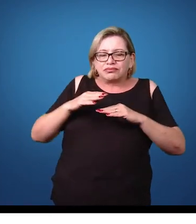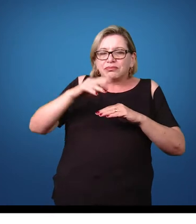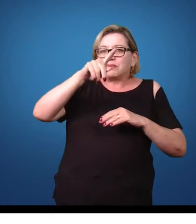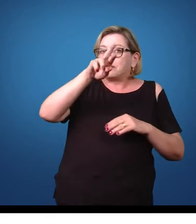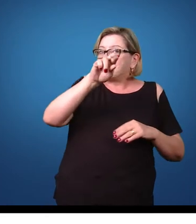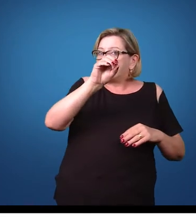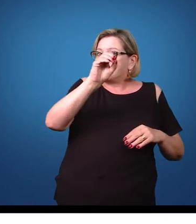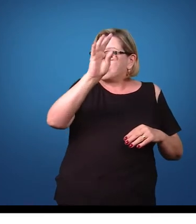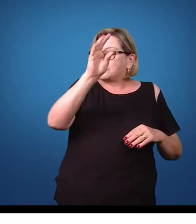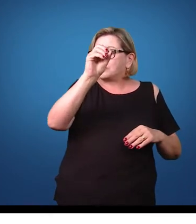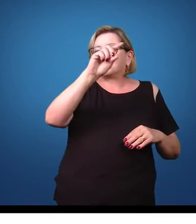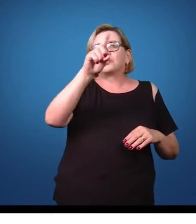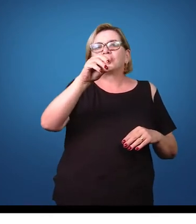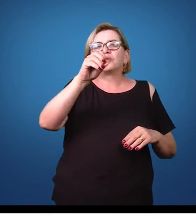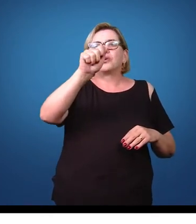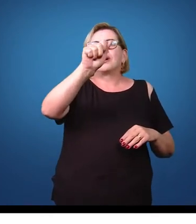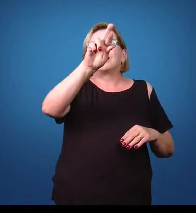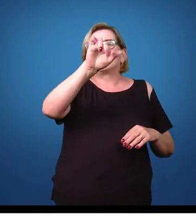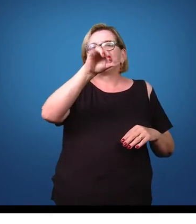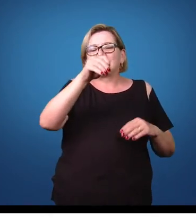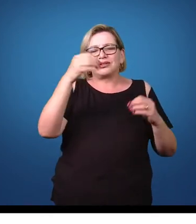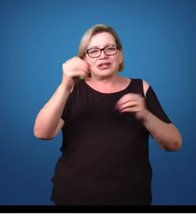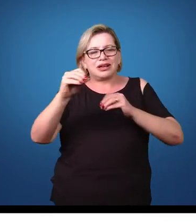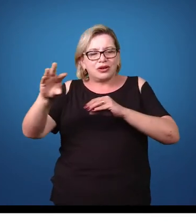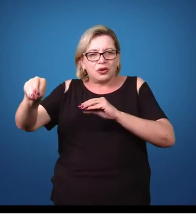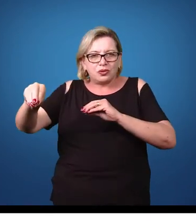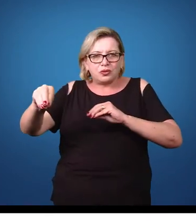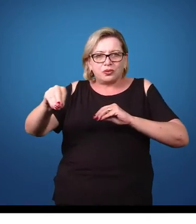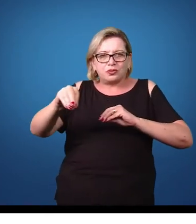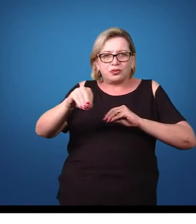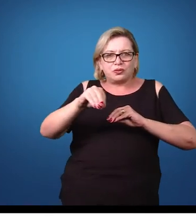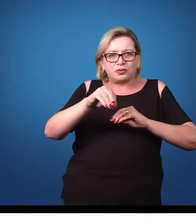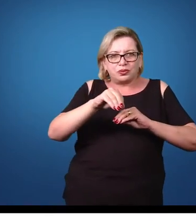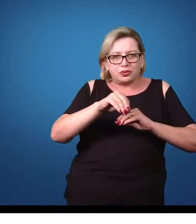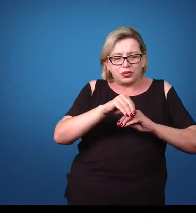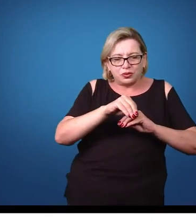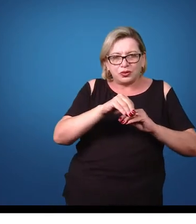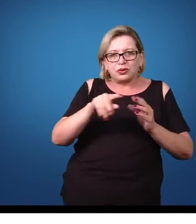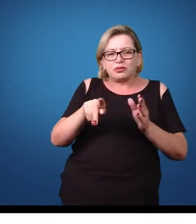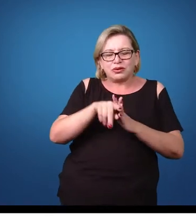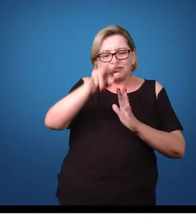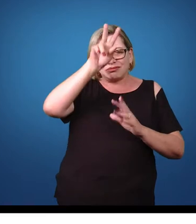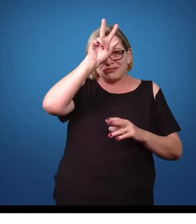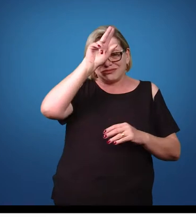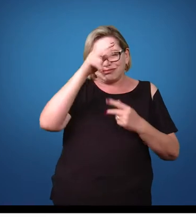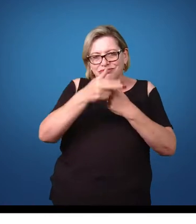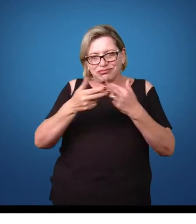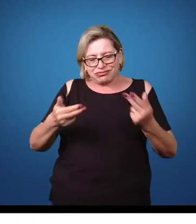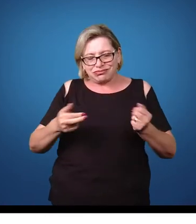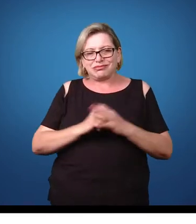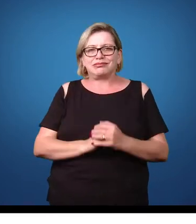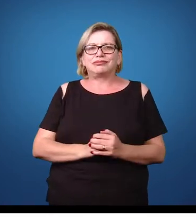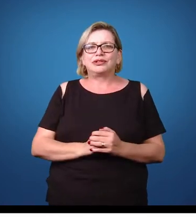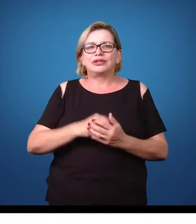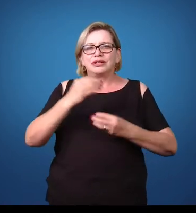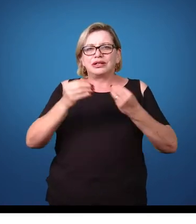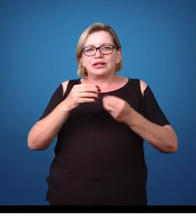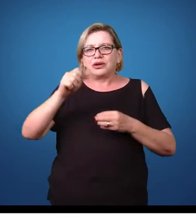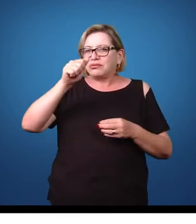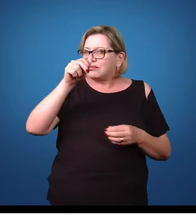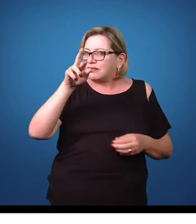protozoário, que é vinculado, que é transportado também por um inseto. Os